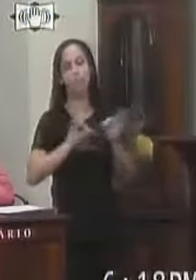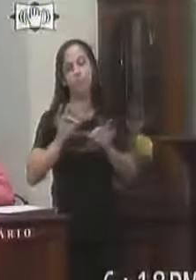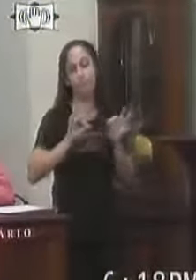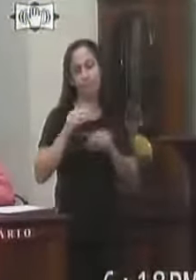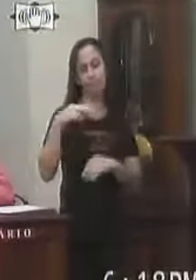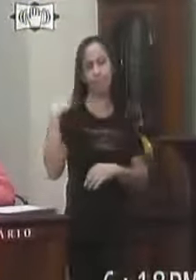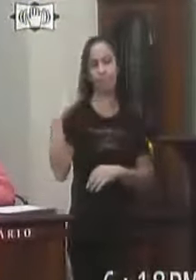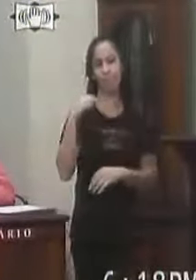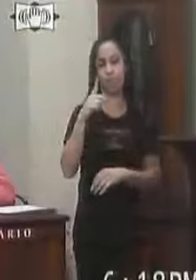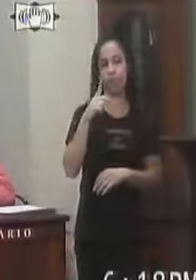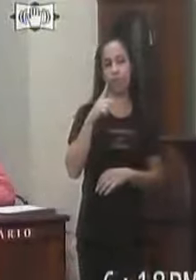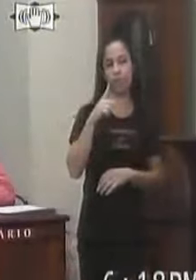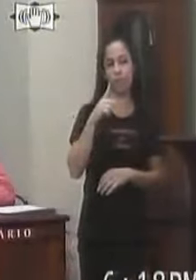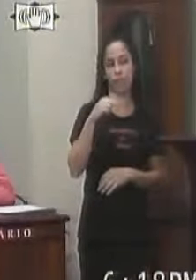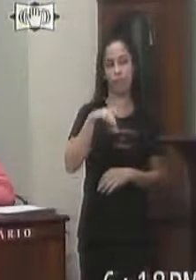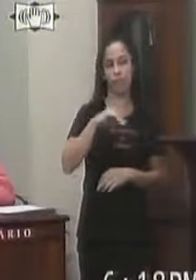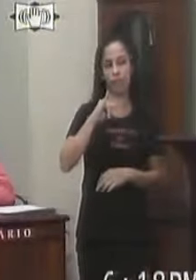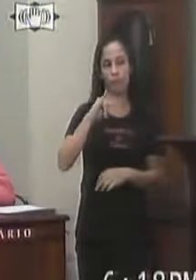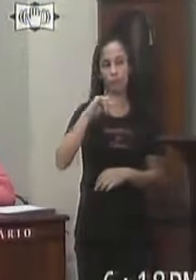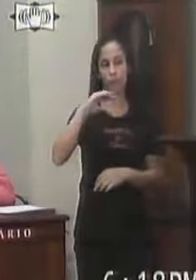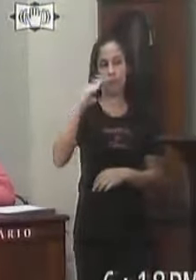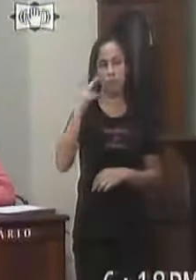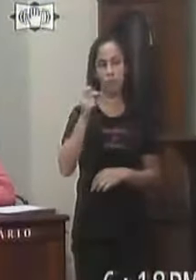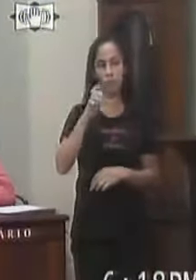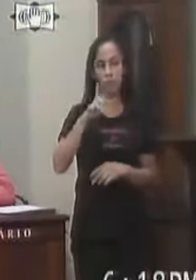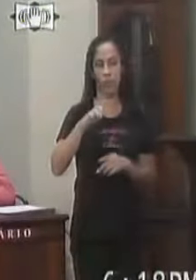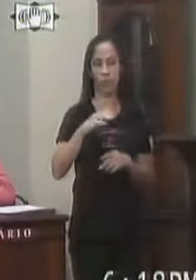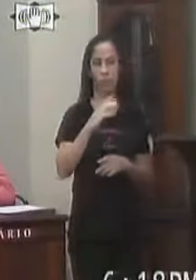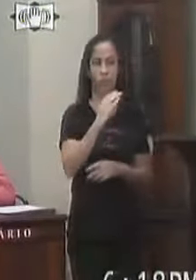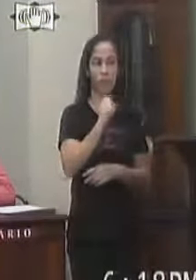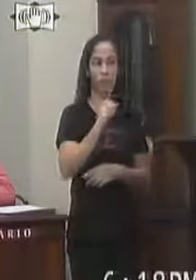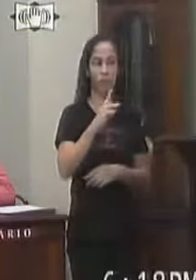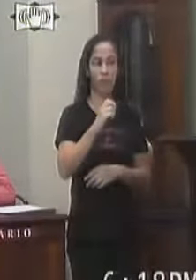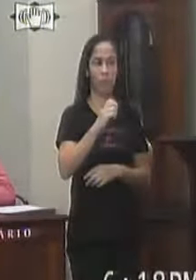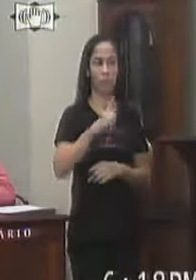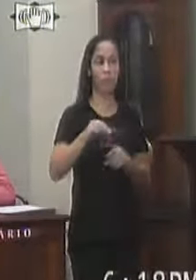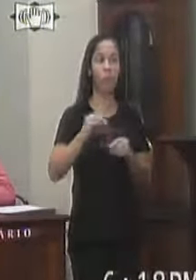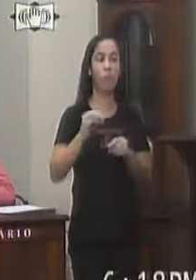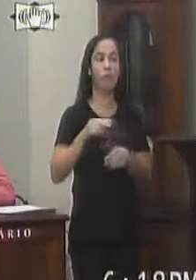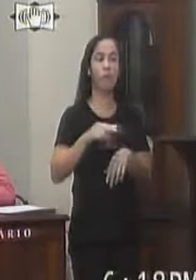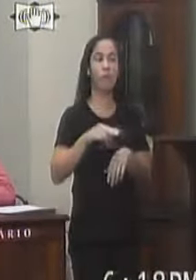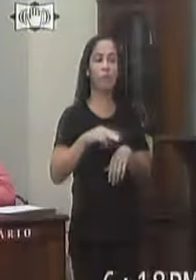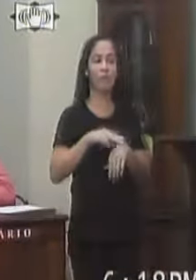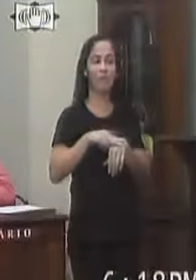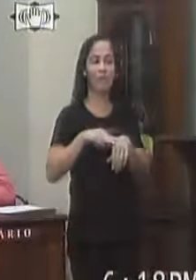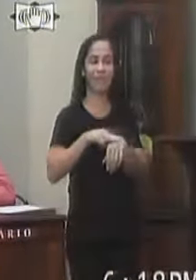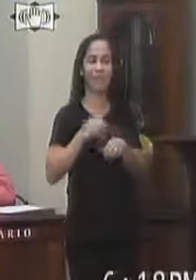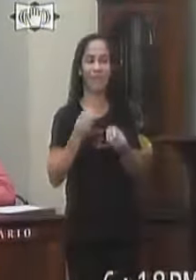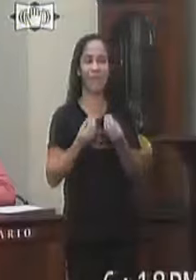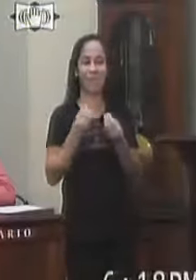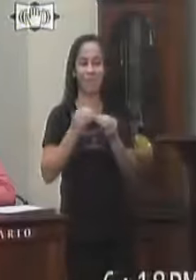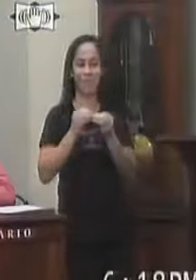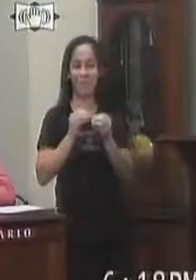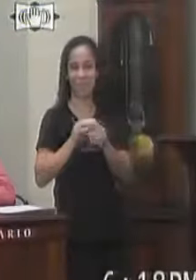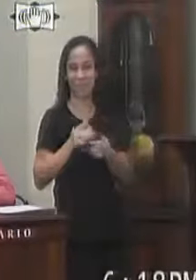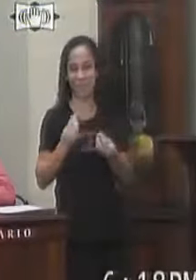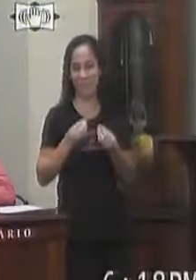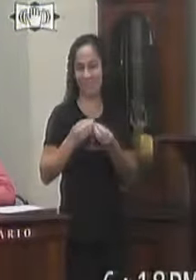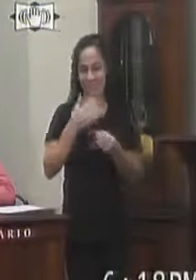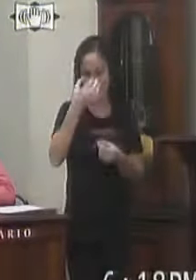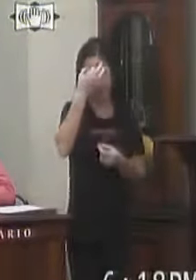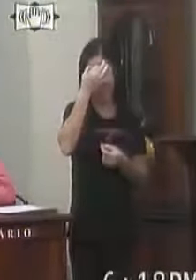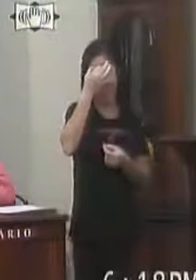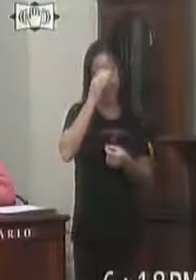projeto de lei tem como finalidade Disposto sobre a criação Da campanha Dezembro Verde Contra o abandono de animais No município de Valença Com o objetivo de conscientizar a